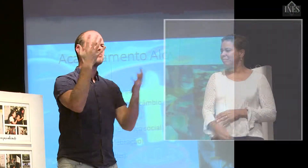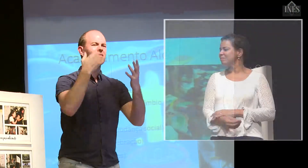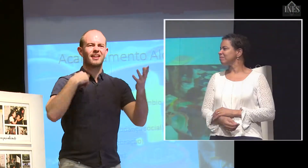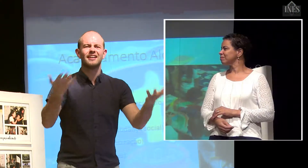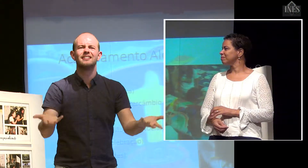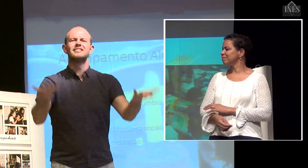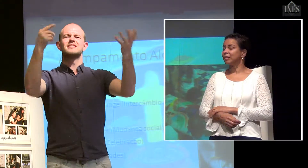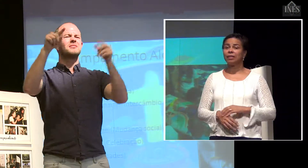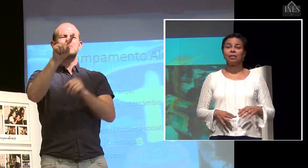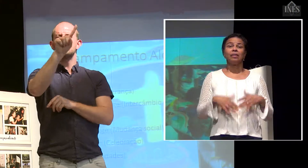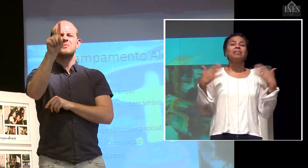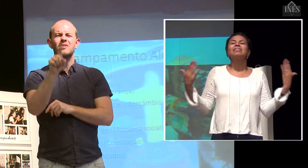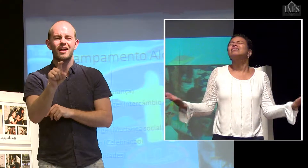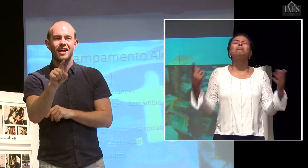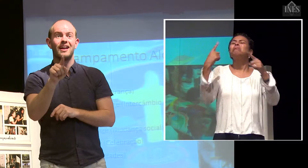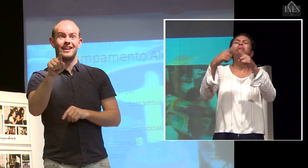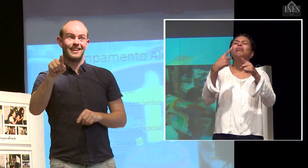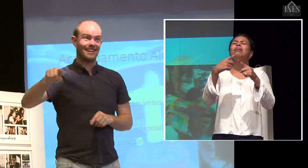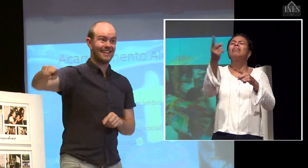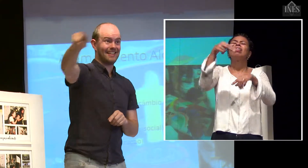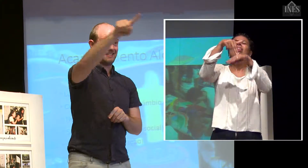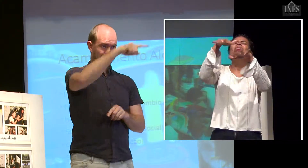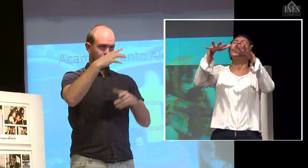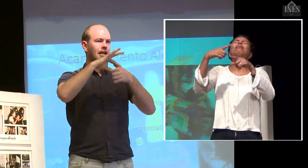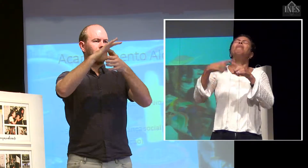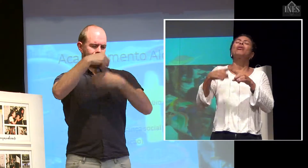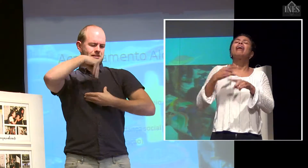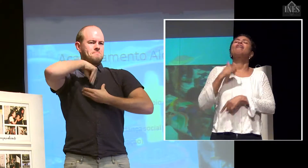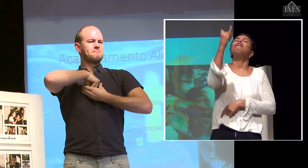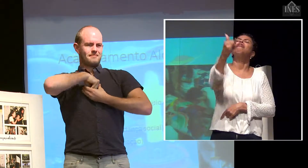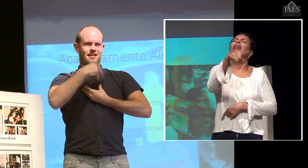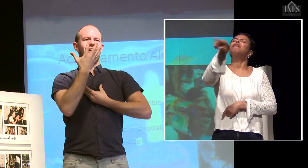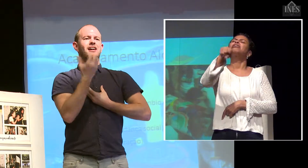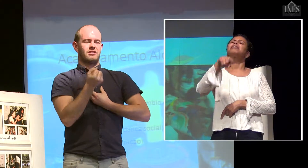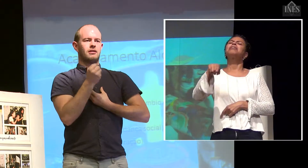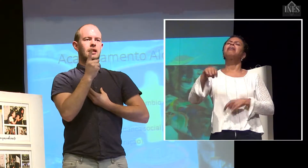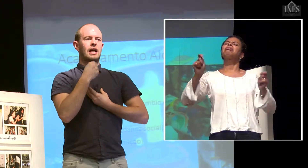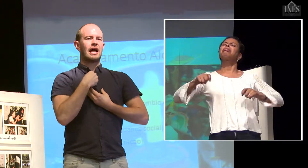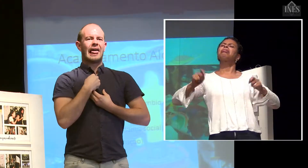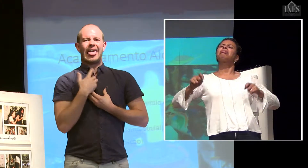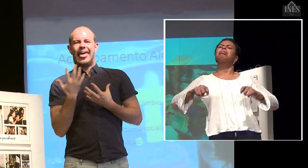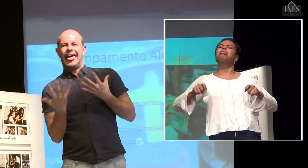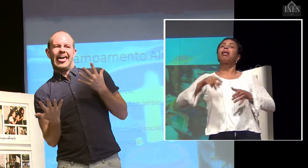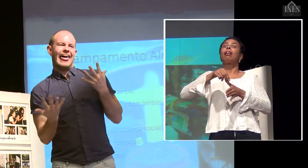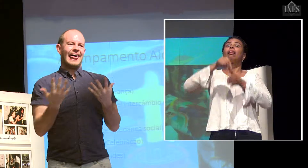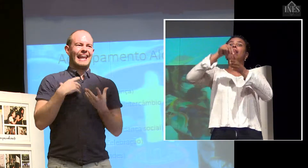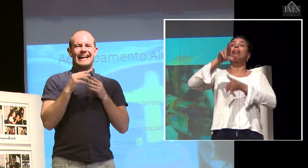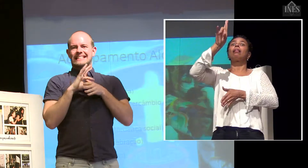Então, mas por que eu pedi para vocês levantarem e disse que vocês são lideranças? Porque eu acredito que dentro de vocês existam